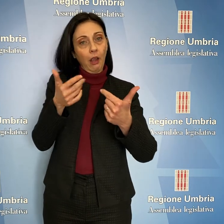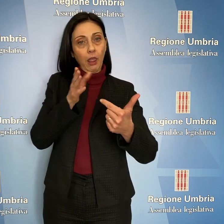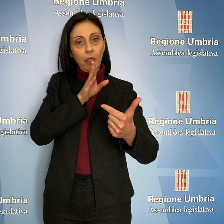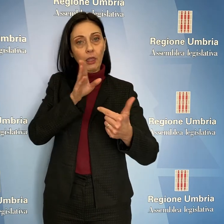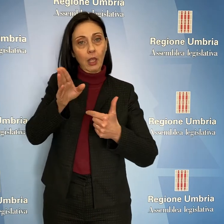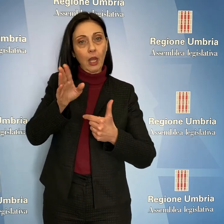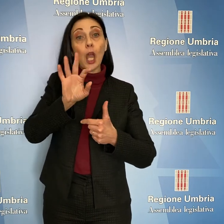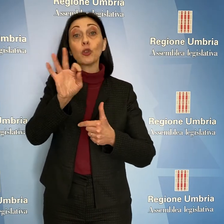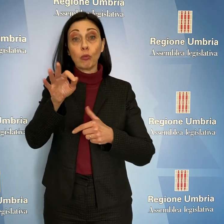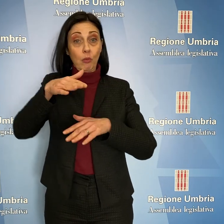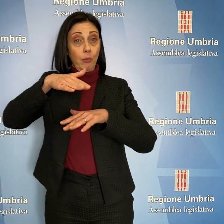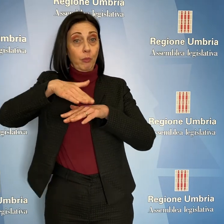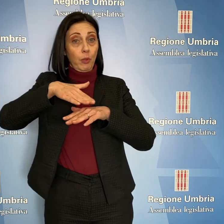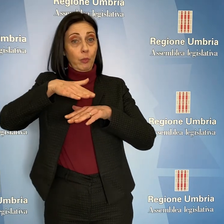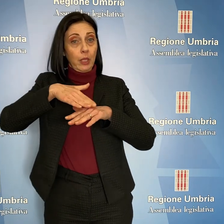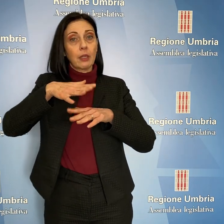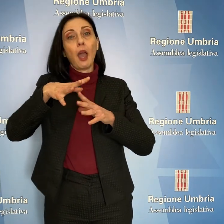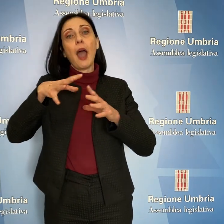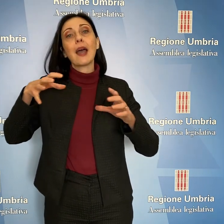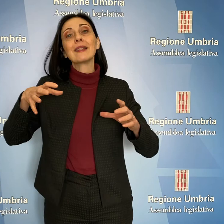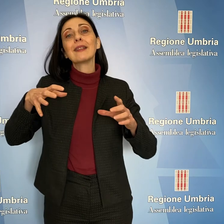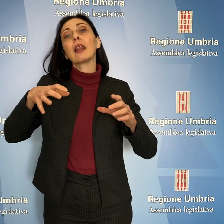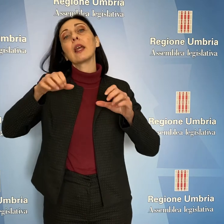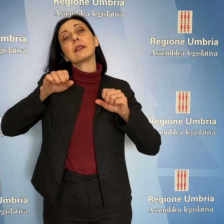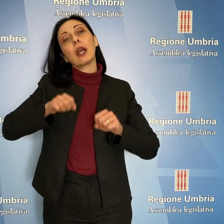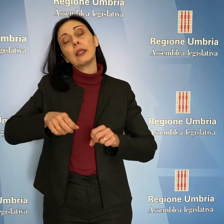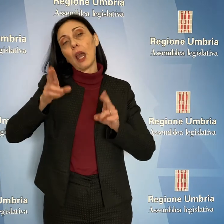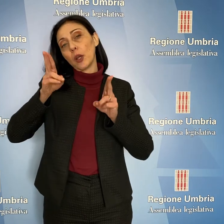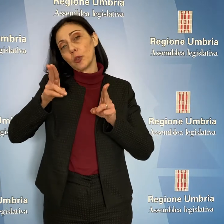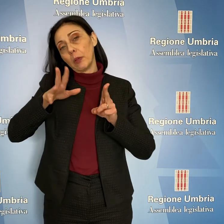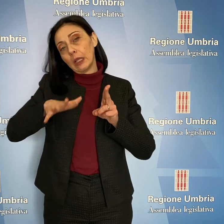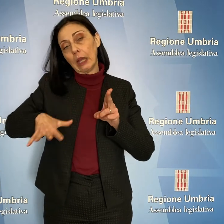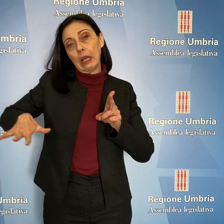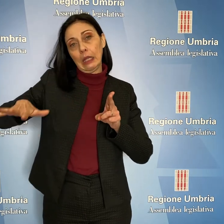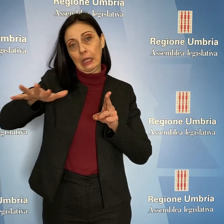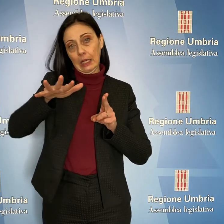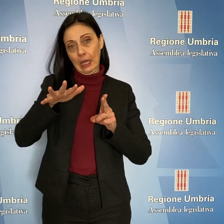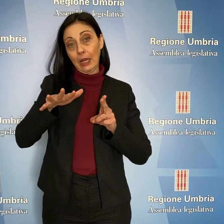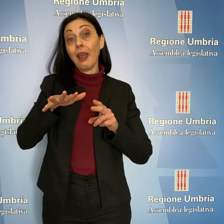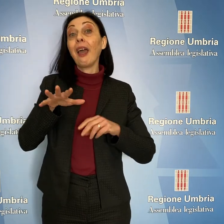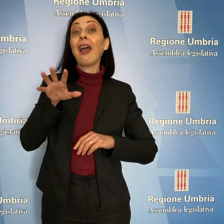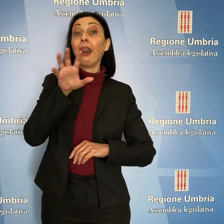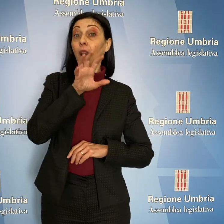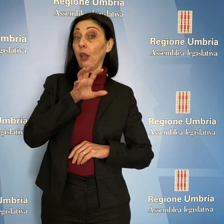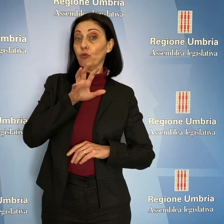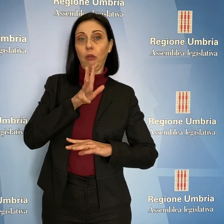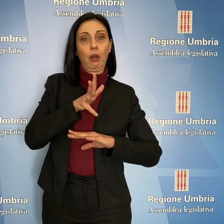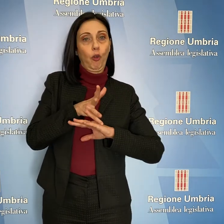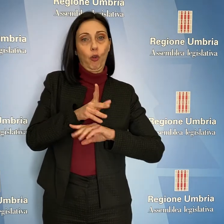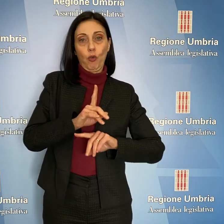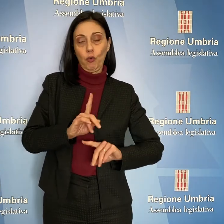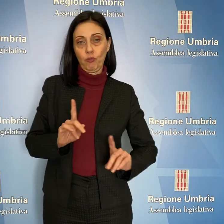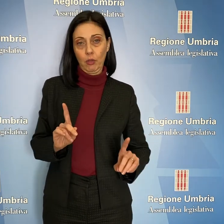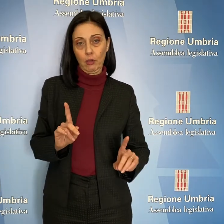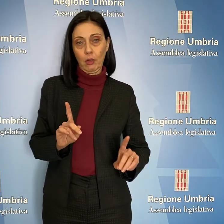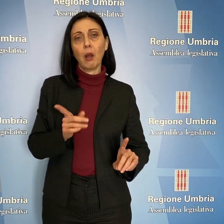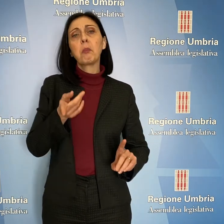o già in possesso delle aziende sanitarie e ospedaliere regionali senza il tramite della regione, spiegando altresì